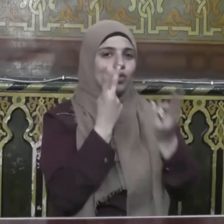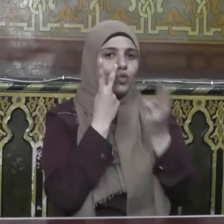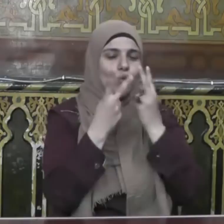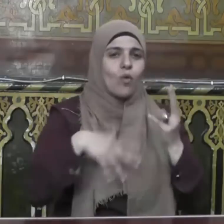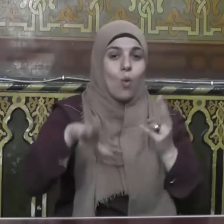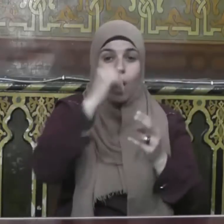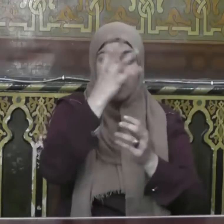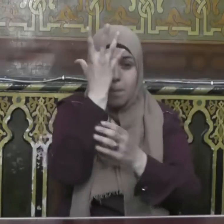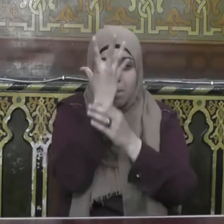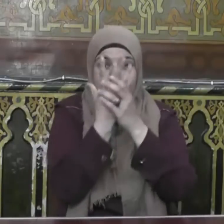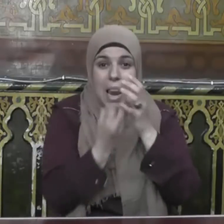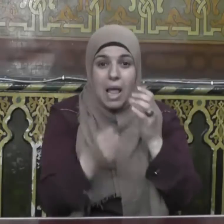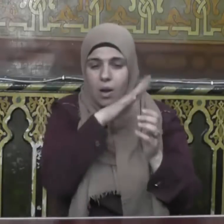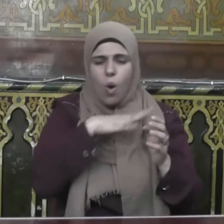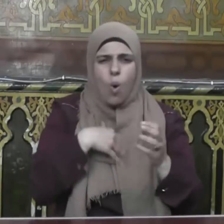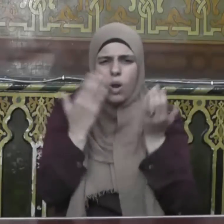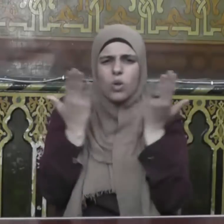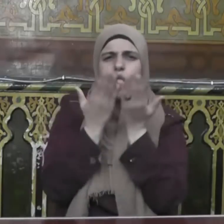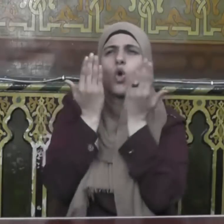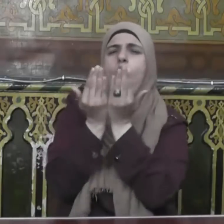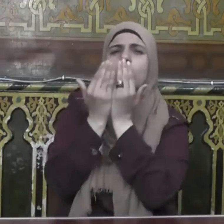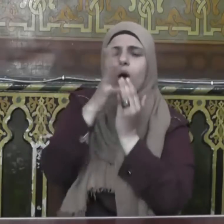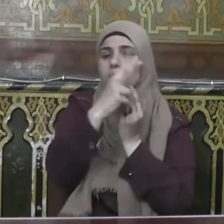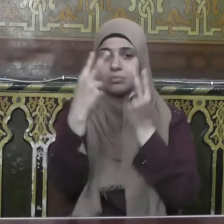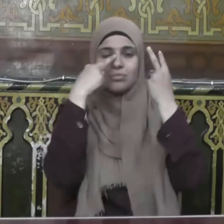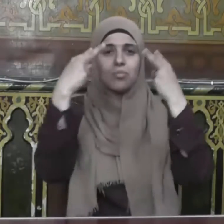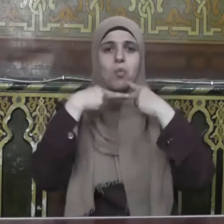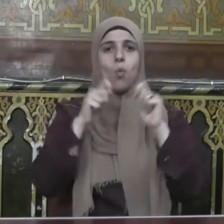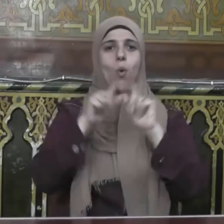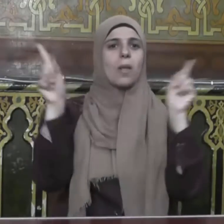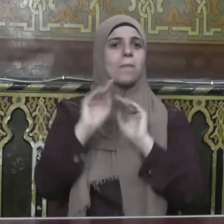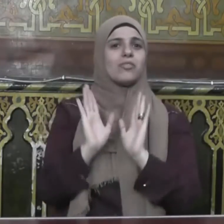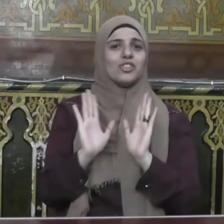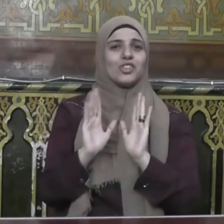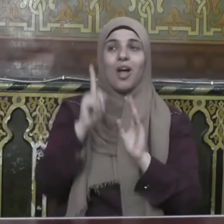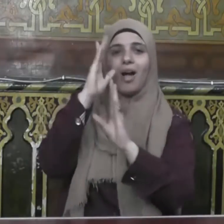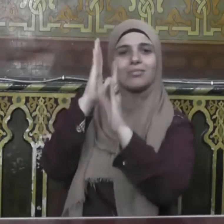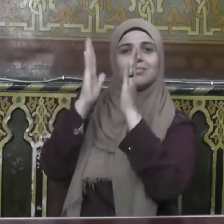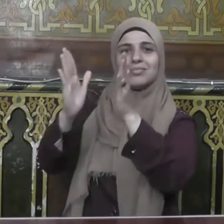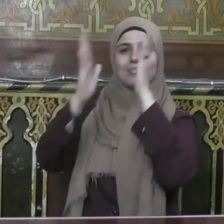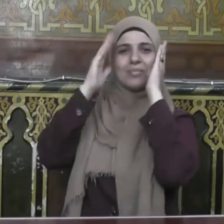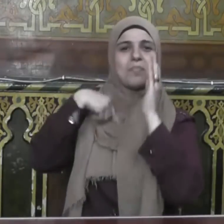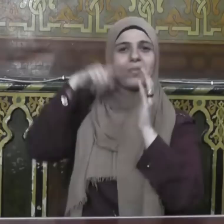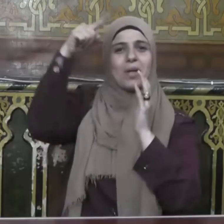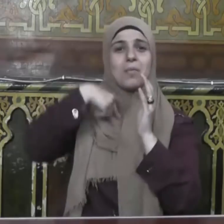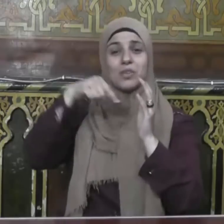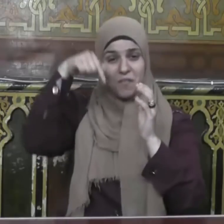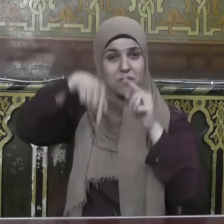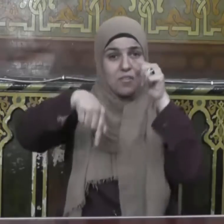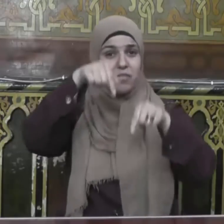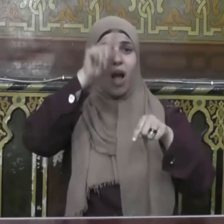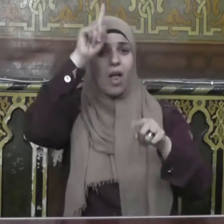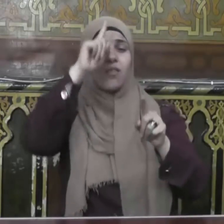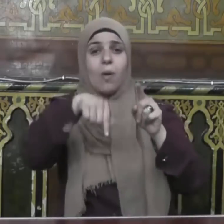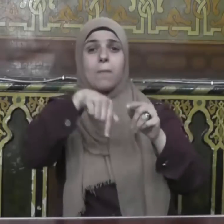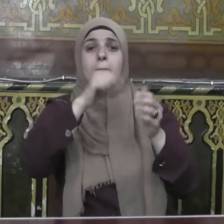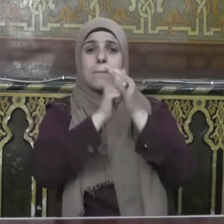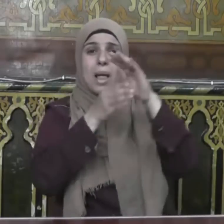هي أشد وطأا وأقوى مقيلا ويقول سبحانه في بيوت أذن الله أن ترفع